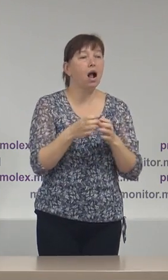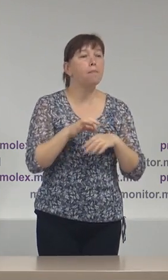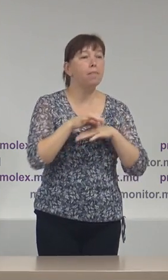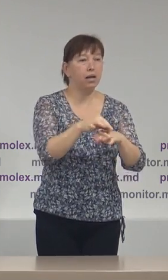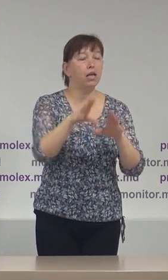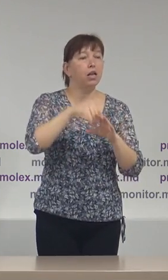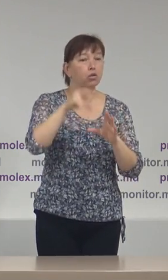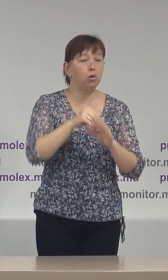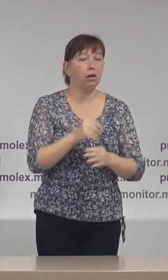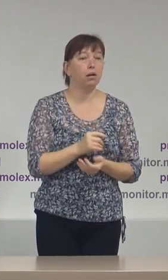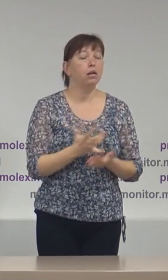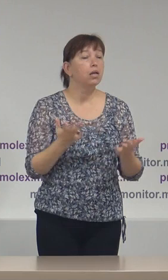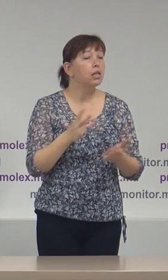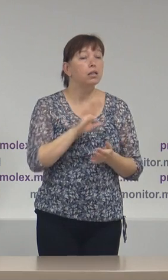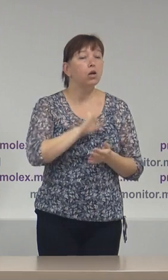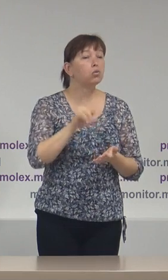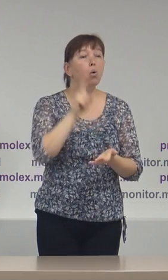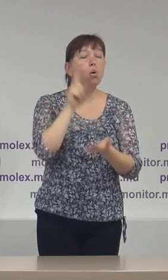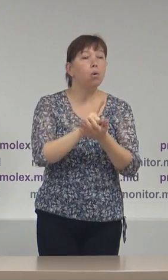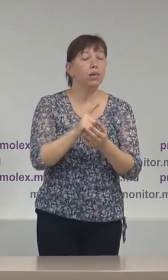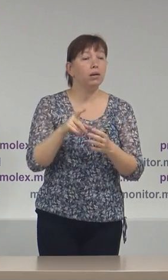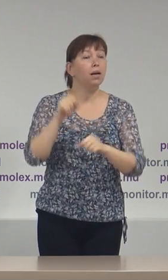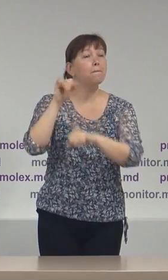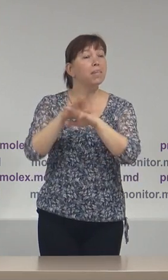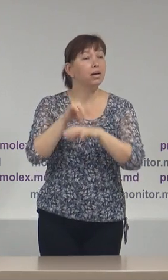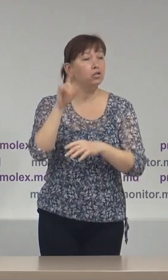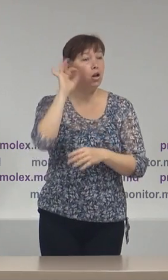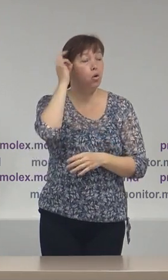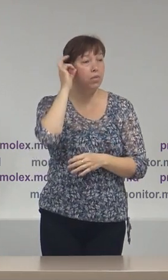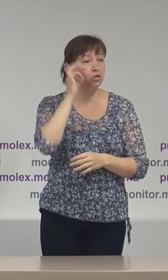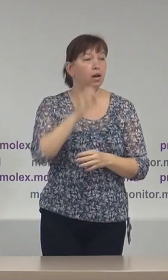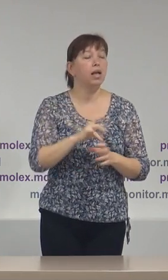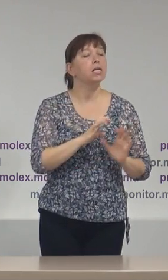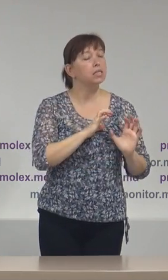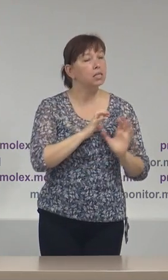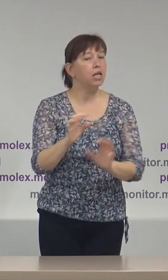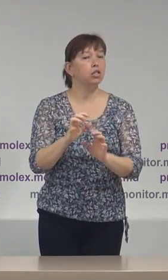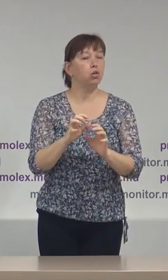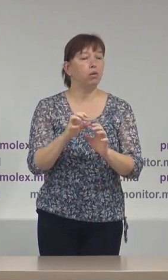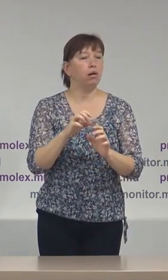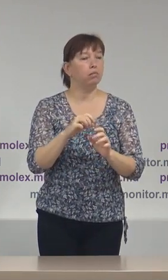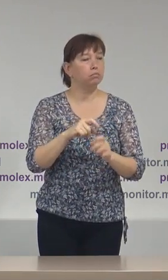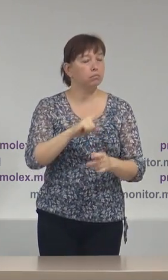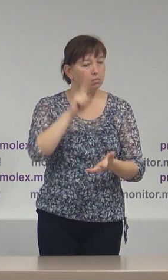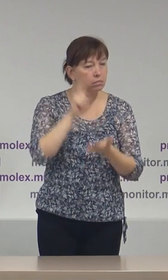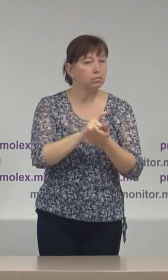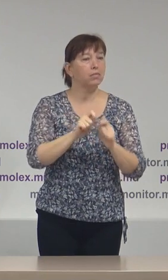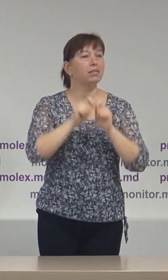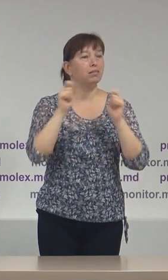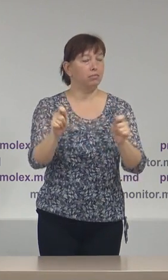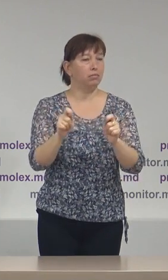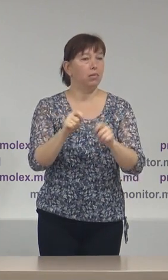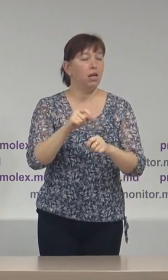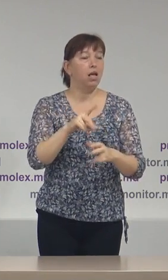dar nu obligă băncile comerciale să asigure dischiderea unor astfel de conturi pentru